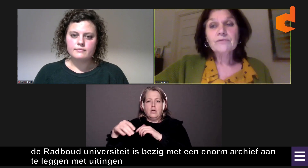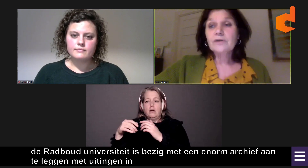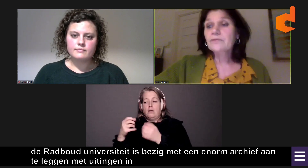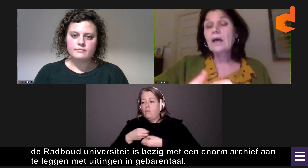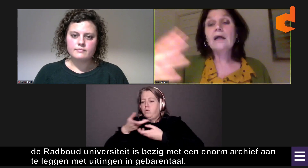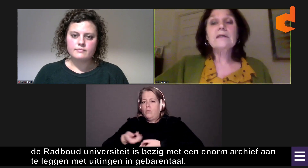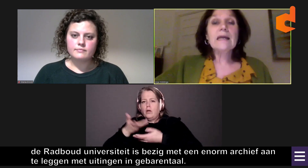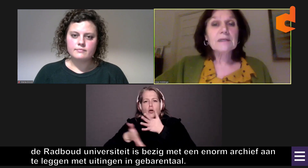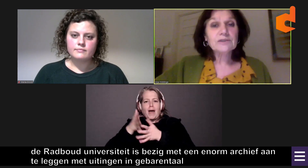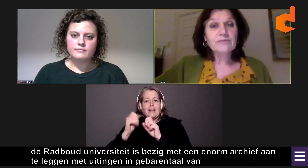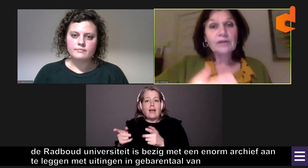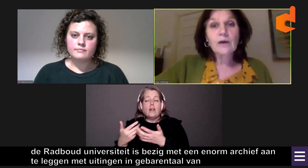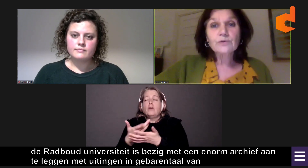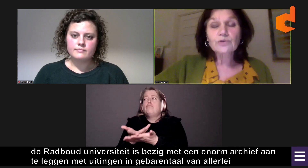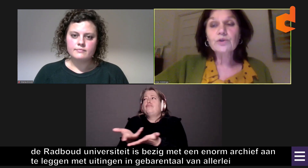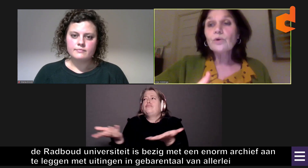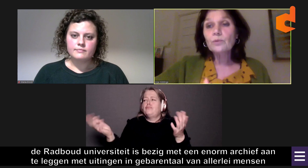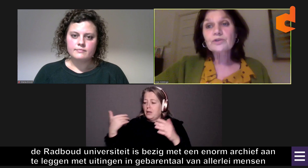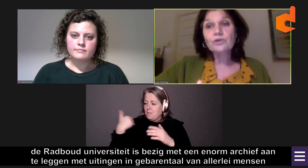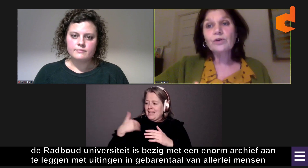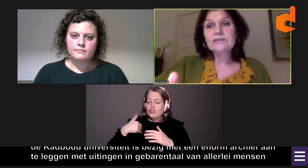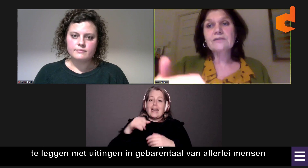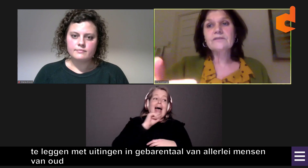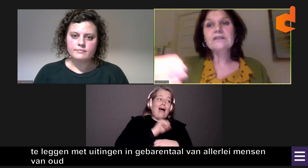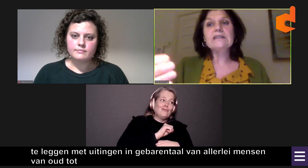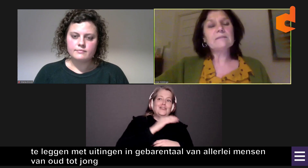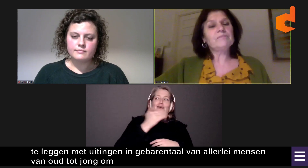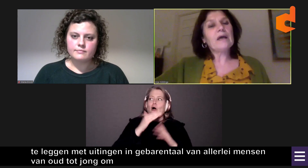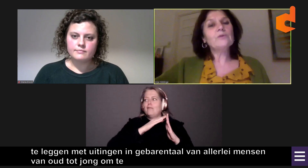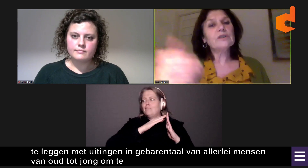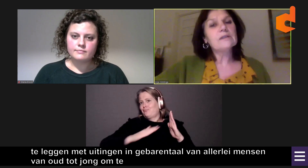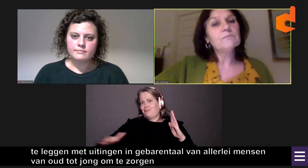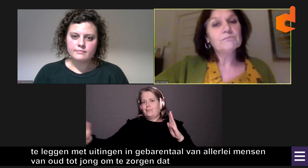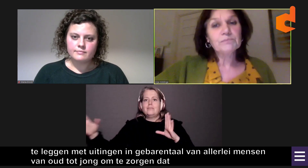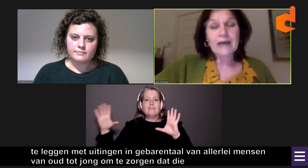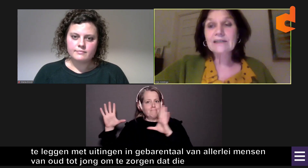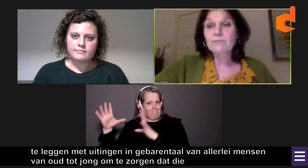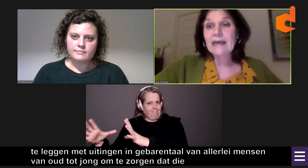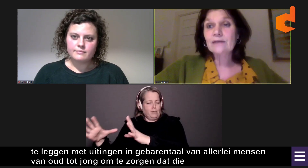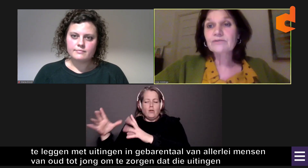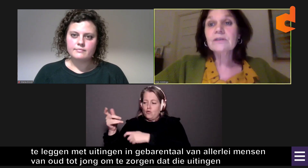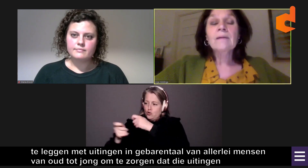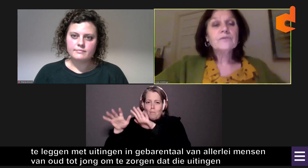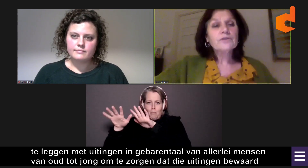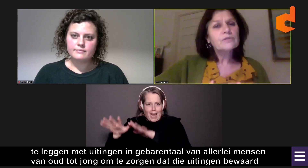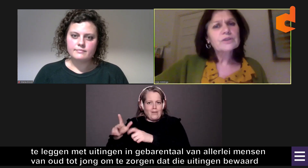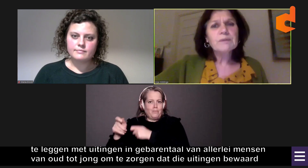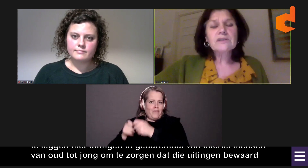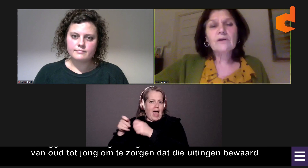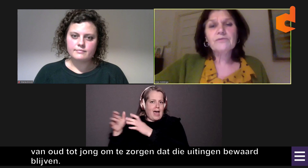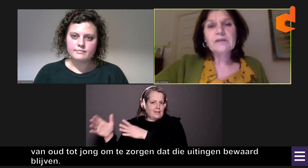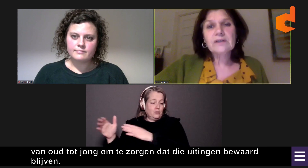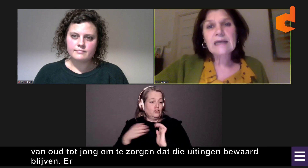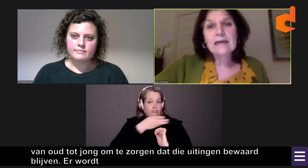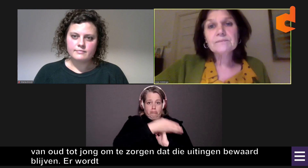van allerlei mensen van oud tot jong. Om te zorgen dat die uitingen bewaard blijven. Dus er wordt